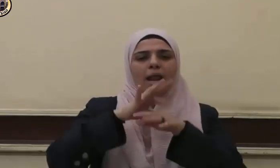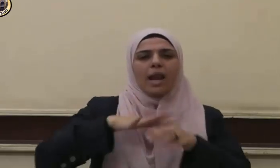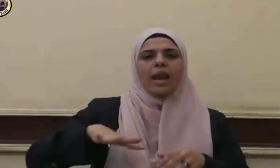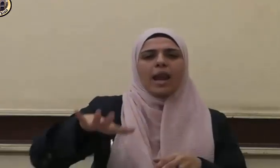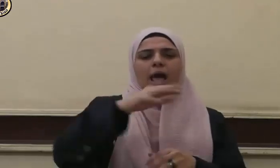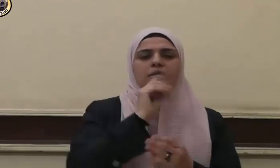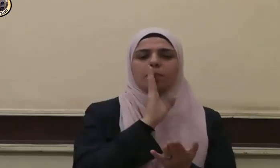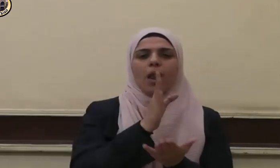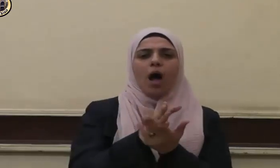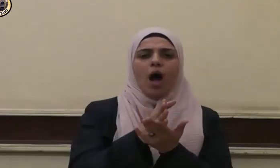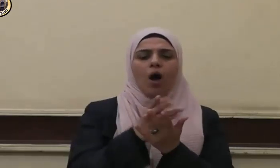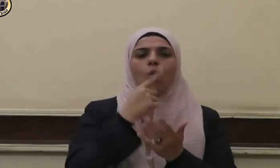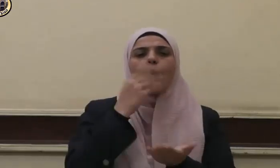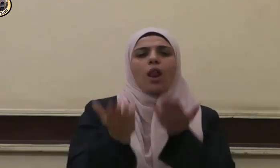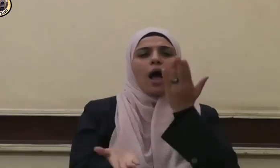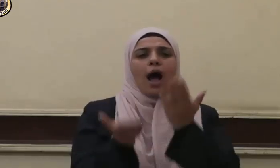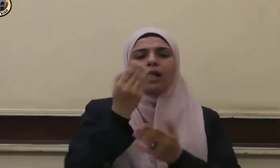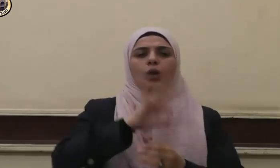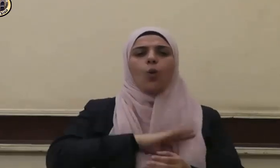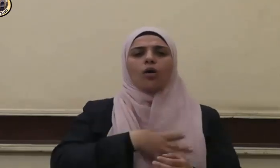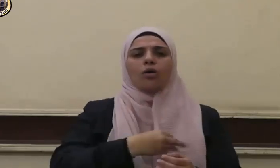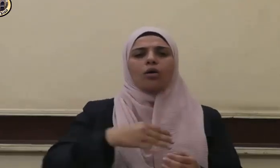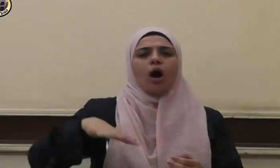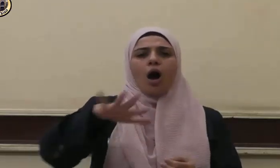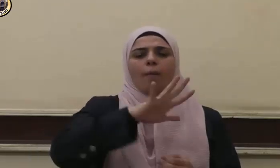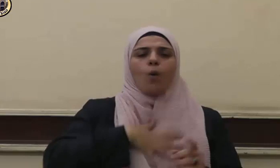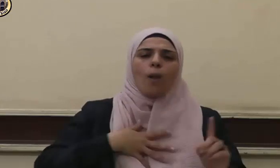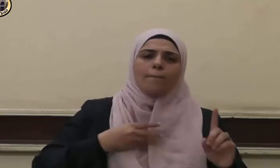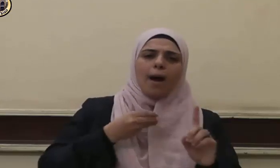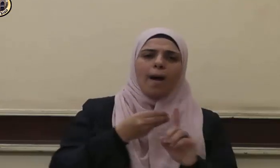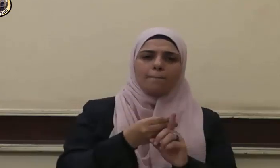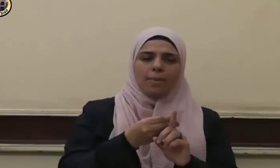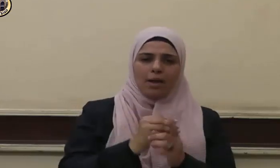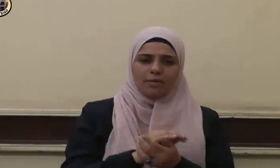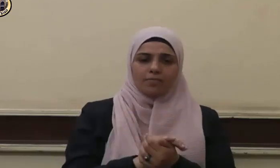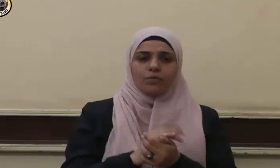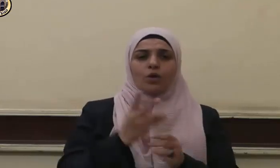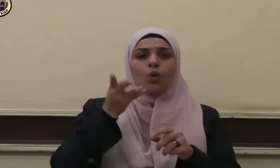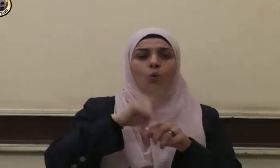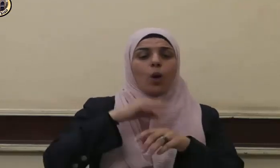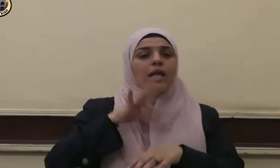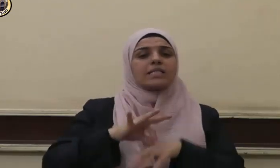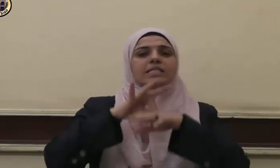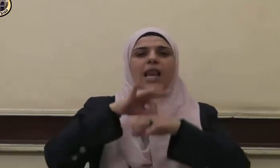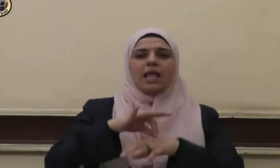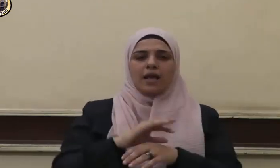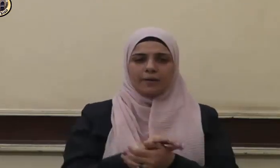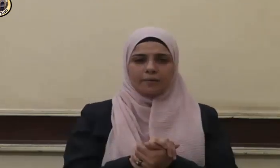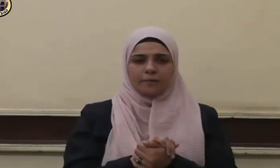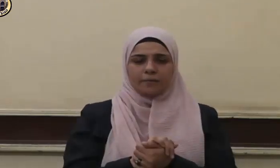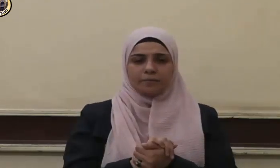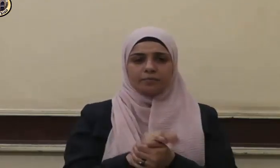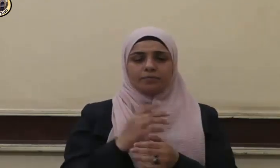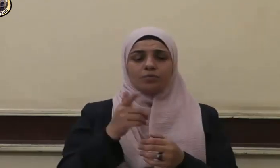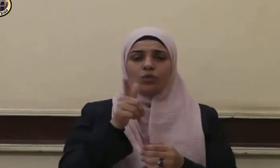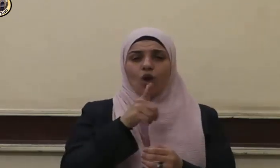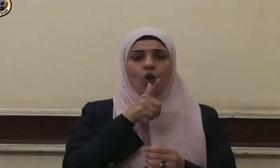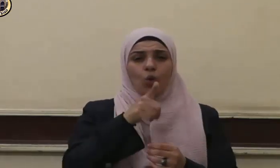الناس بالحق والعدل والرحمة والمحبة والإنسانية حيث